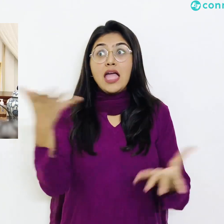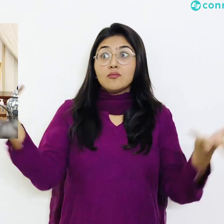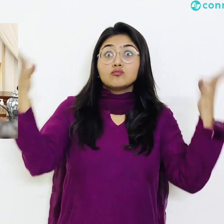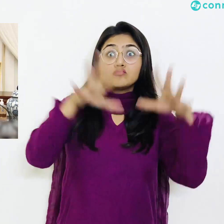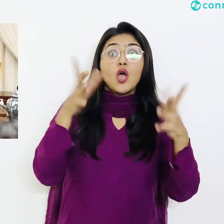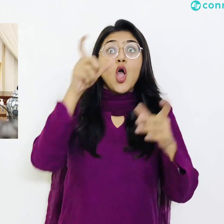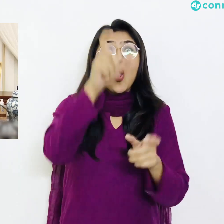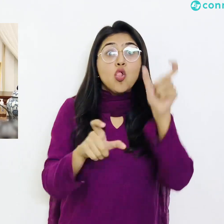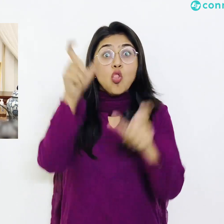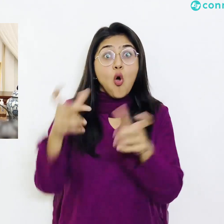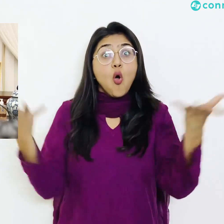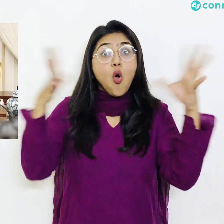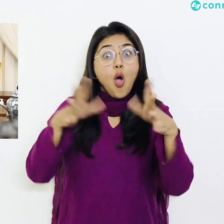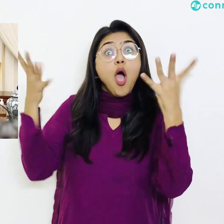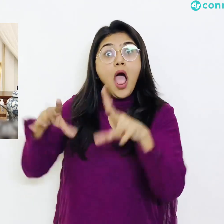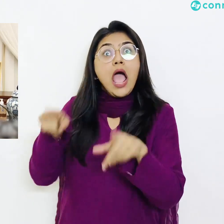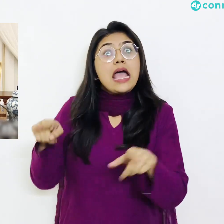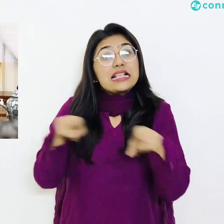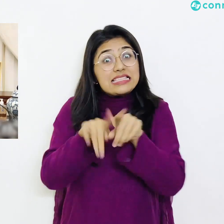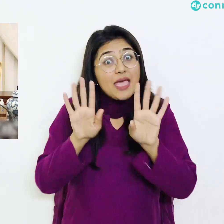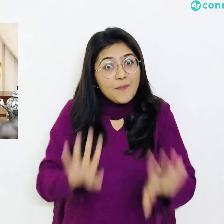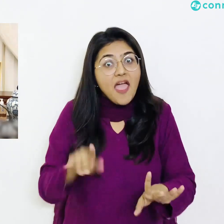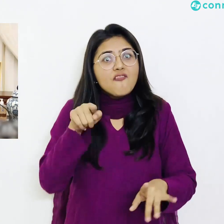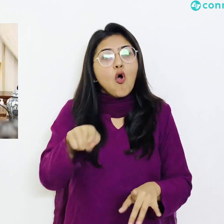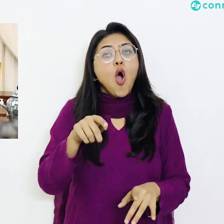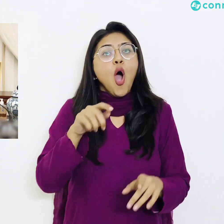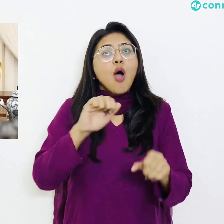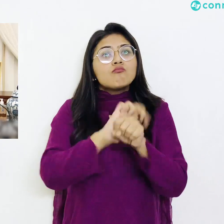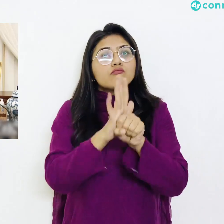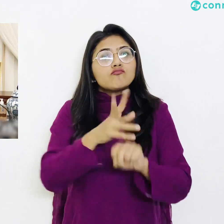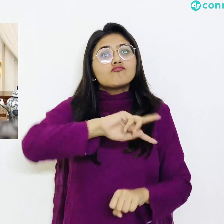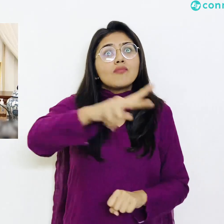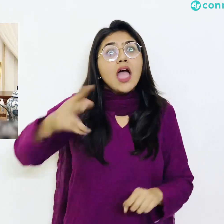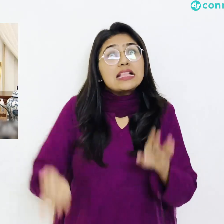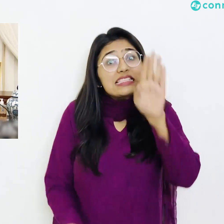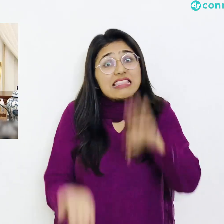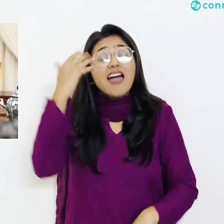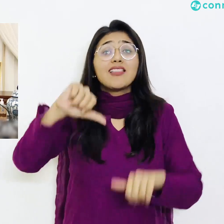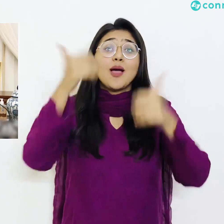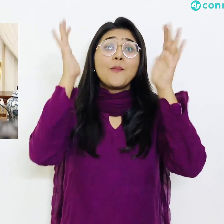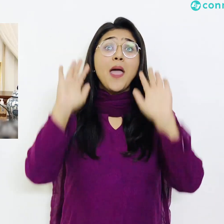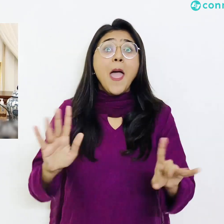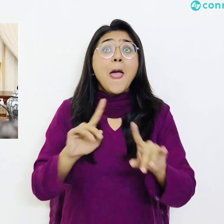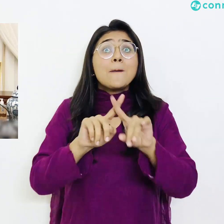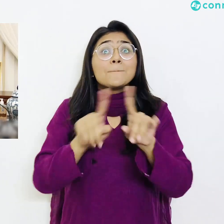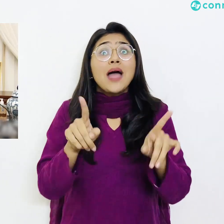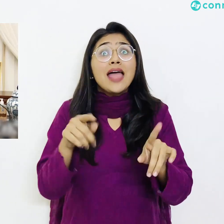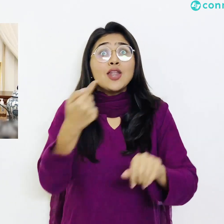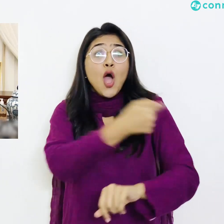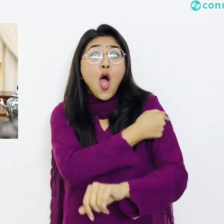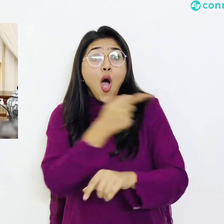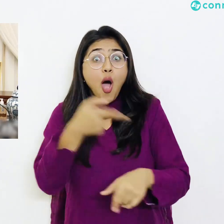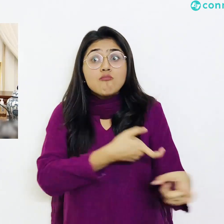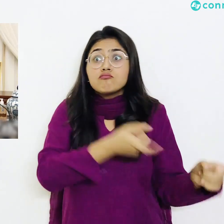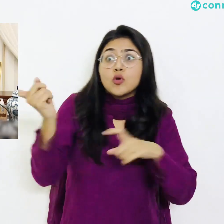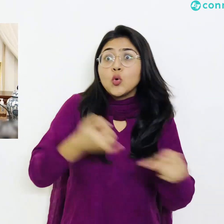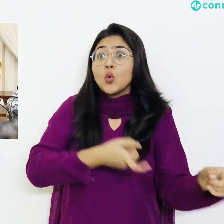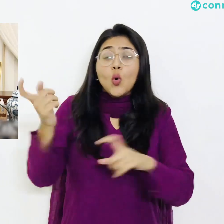کیا گیا تو یہ اور زیادہ پھیل جائے گی اور پھر اسپتال اس مرس کے لیے جو ہم فرنٹ لائن اپنے ڈاکٹرز